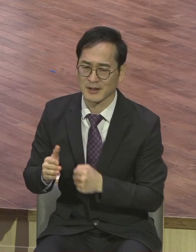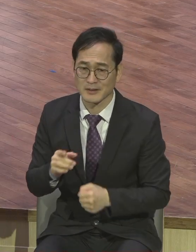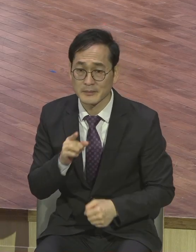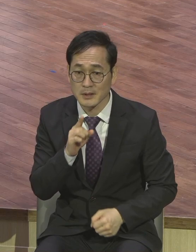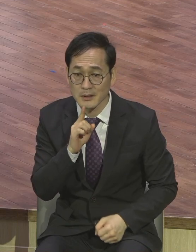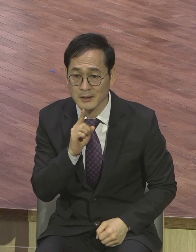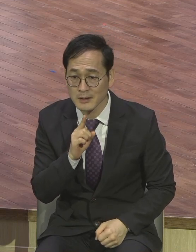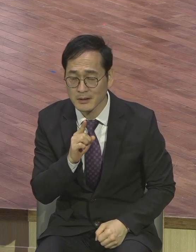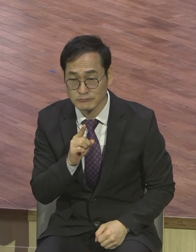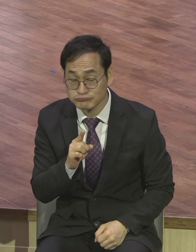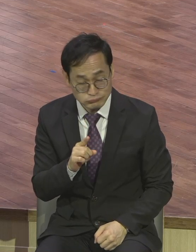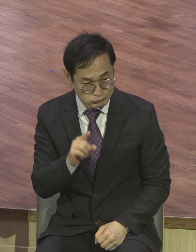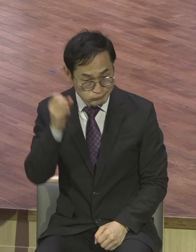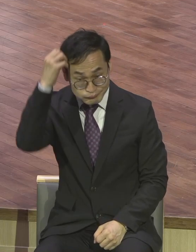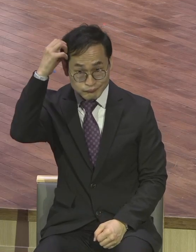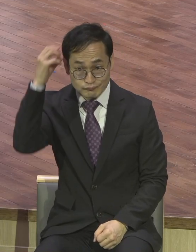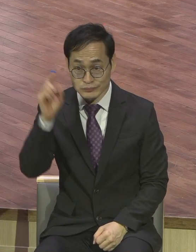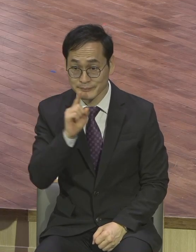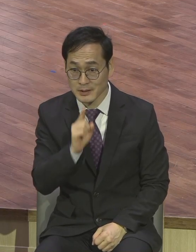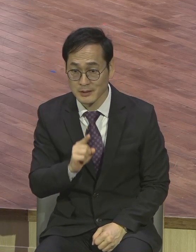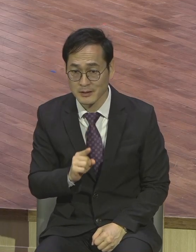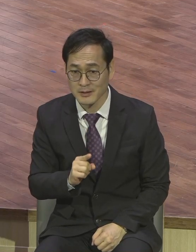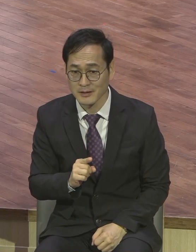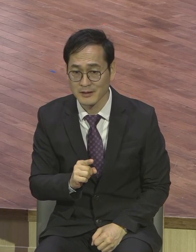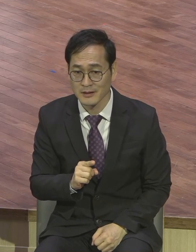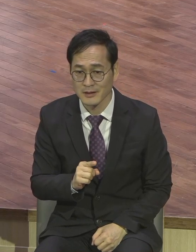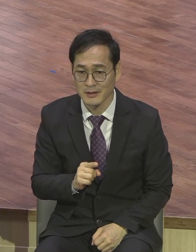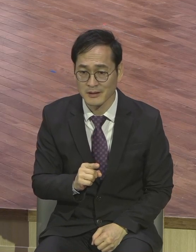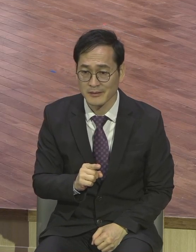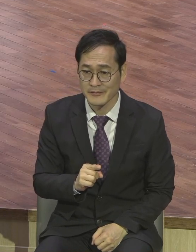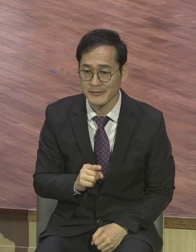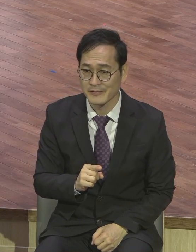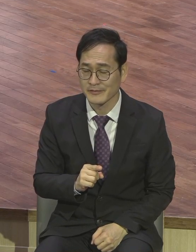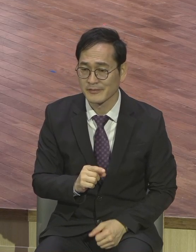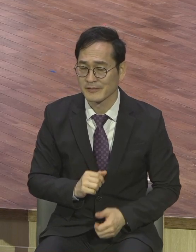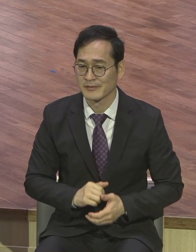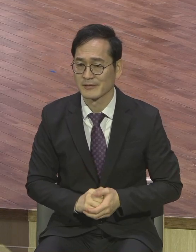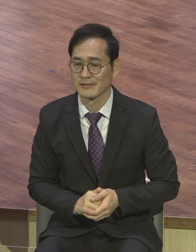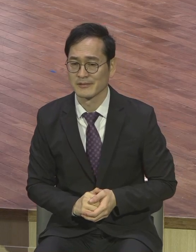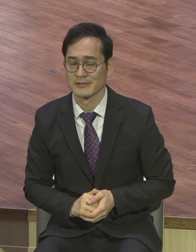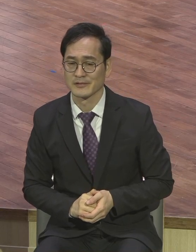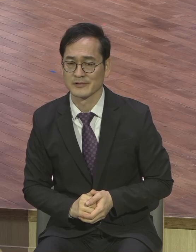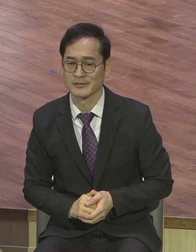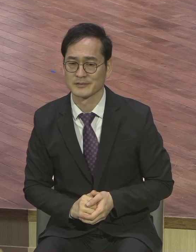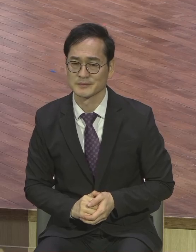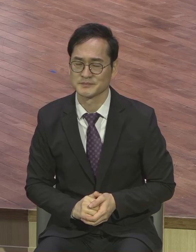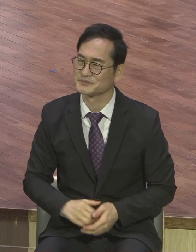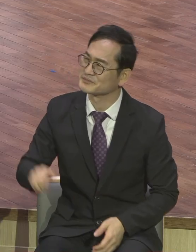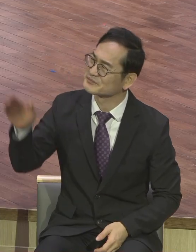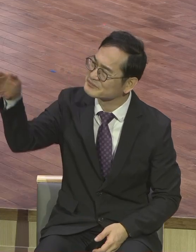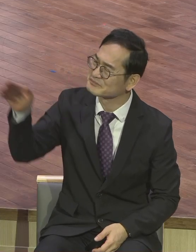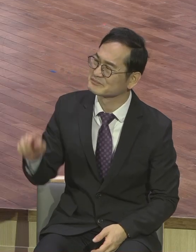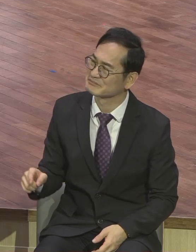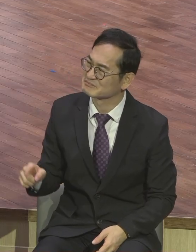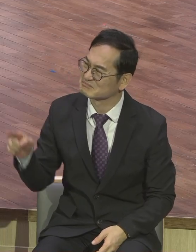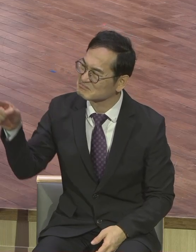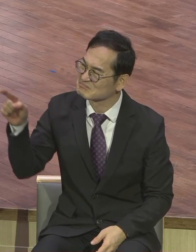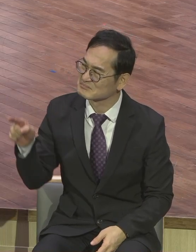없고 주인 주인에게 책임을 증가합니다. 당신은 굳은 사람이라 심지 않은